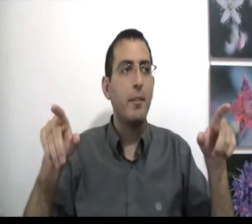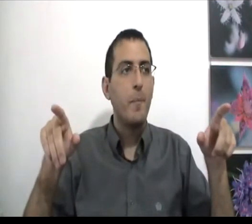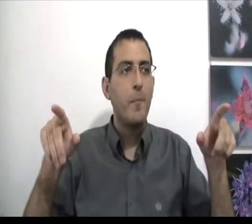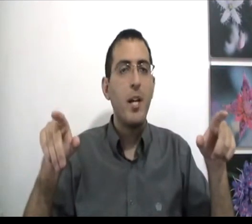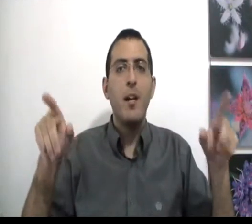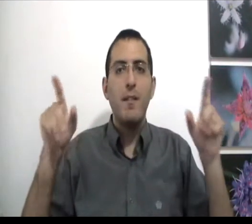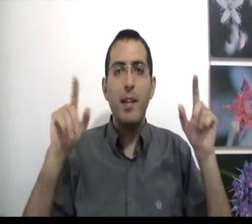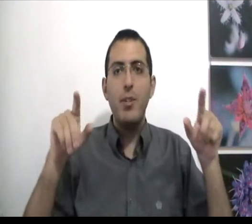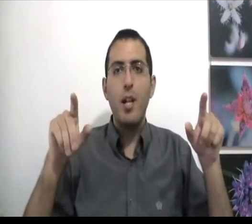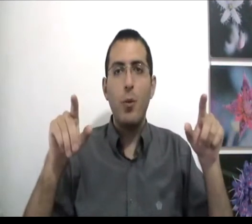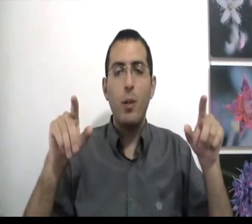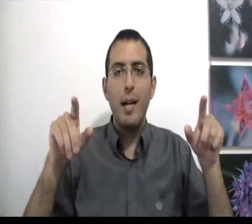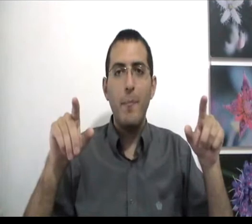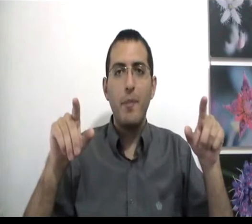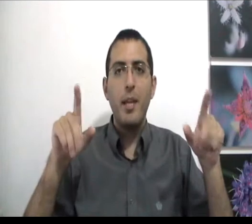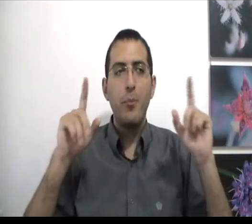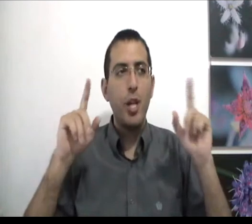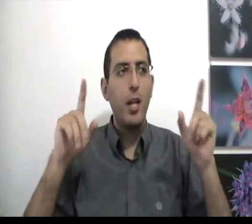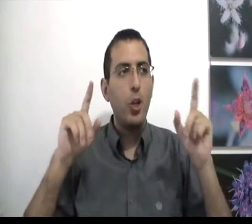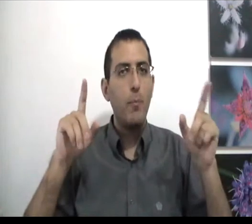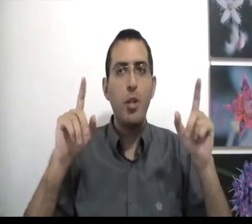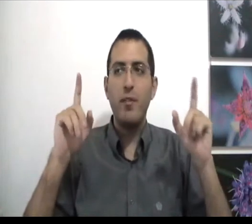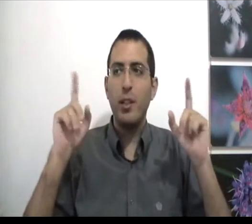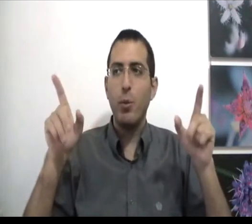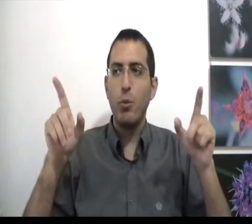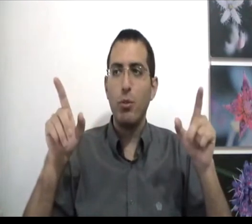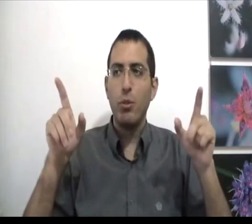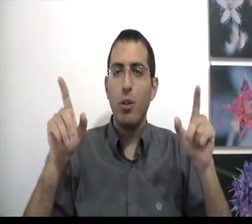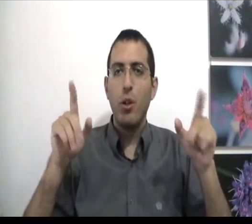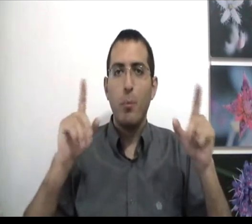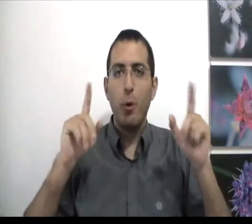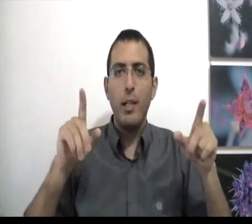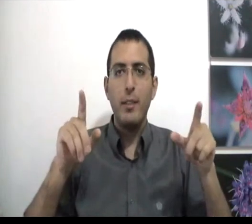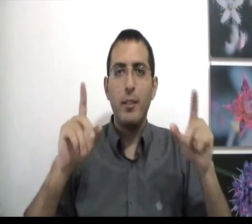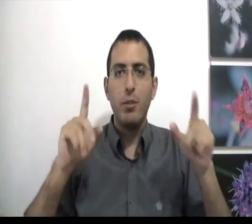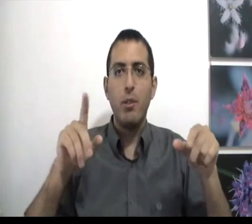ושיהיה לכולם המשך יום של ודאות מוחלטת תודה